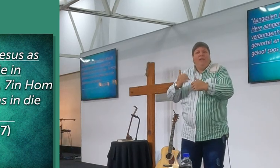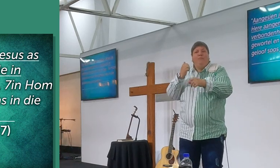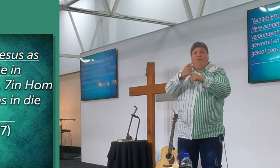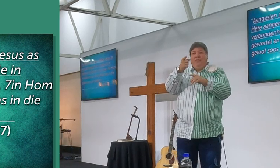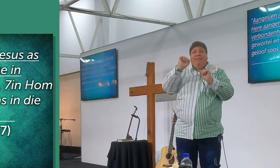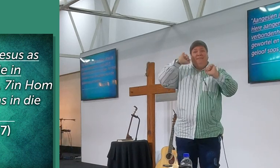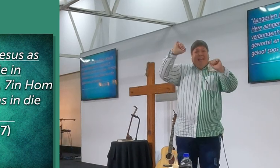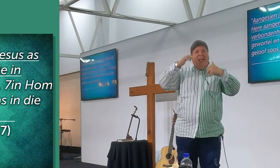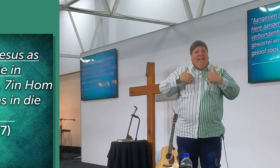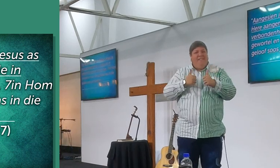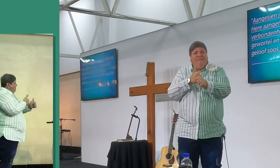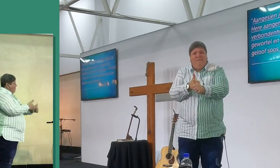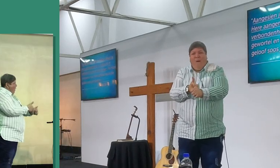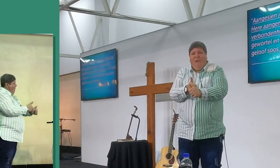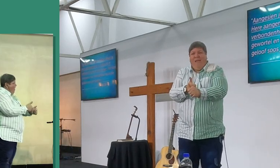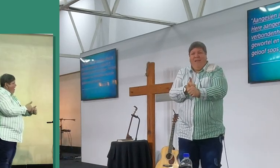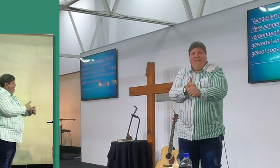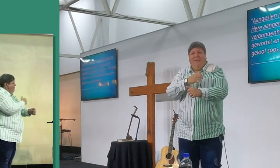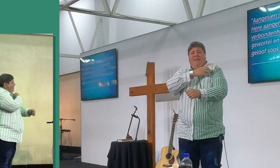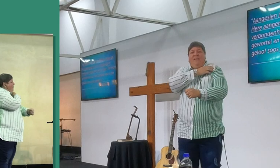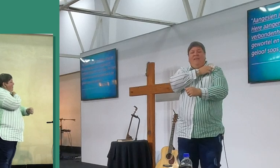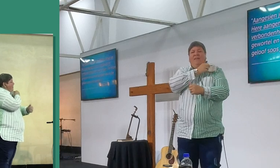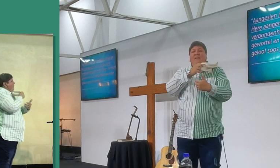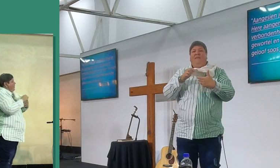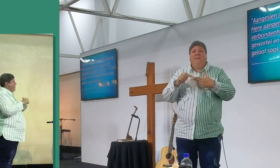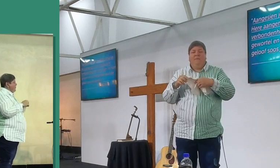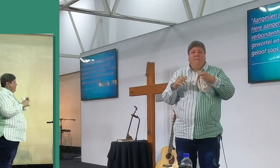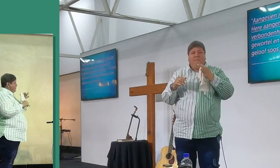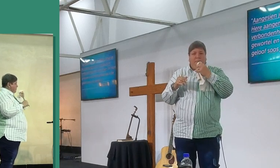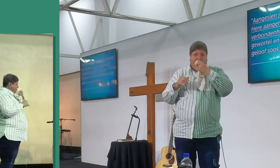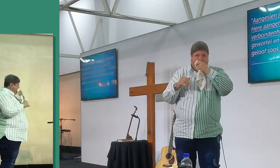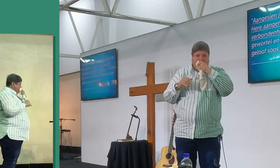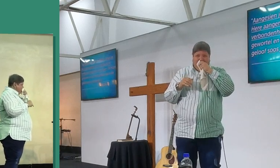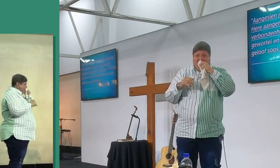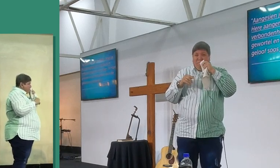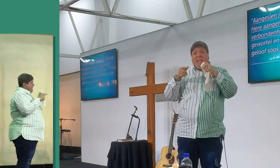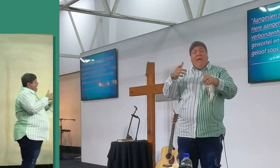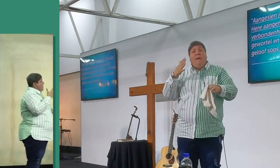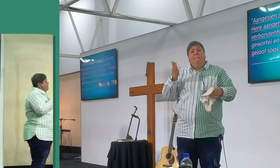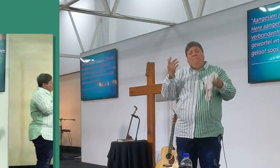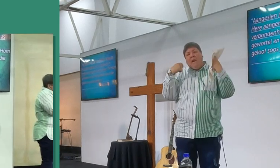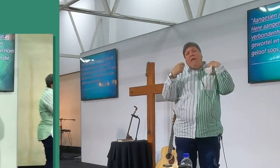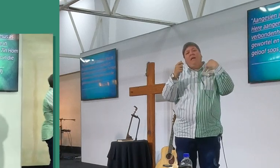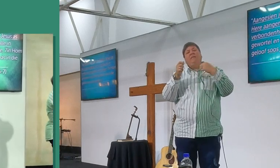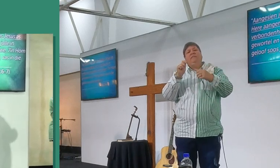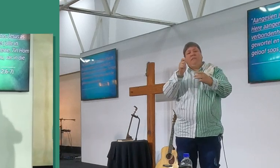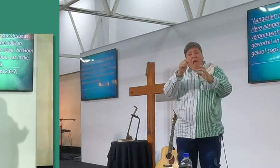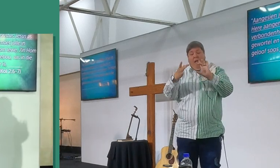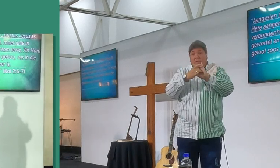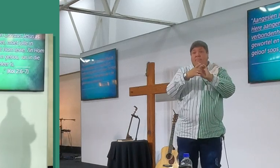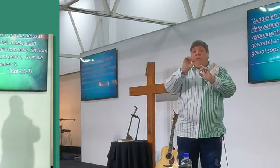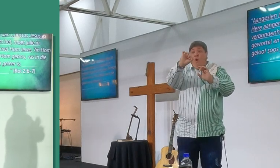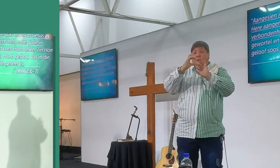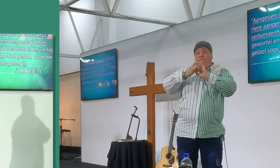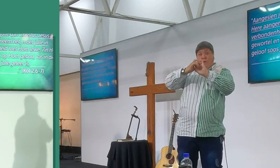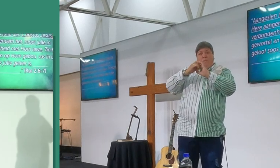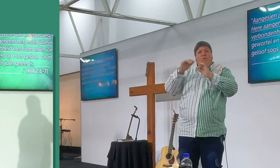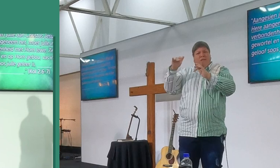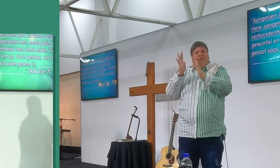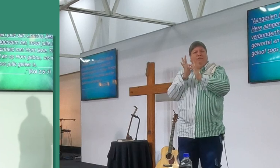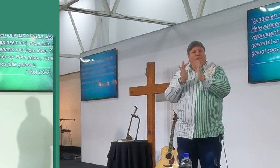verbondenheid met om lewe, en dit is een belangrike ding, hier is die ding, wat eindelijk die skakel bring, as ek nie in verbondenheid met Jesus lewe nie,